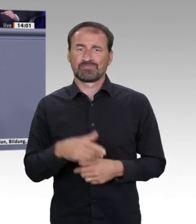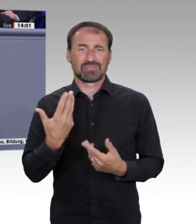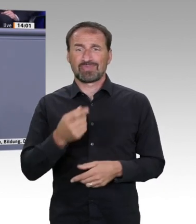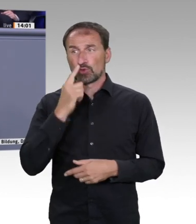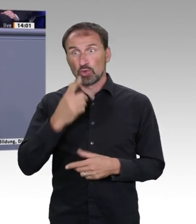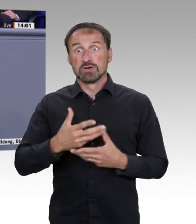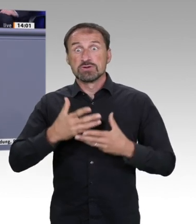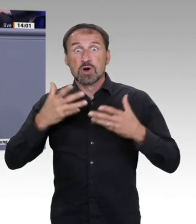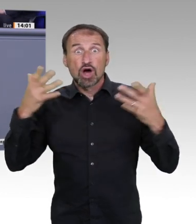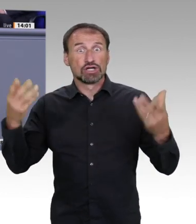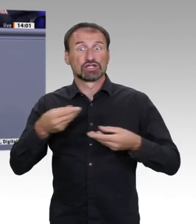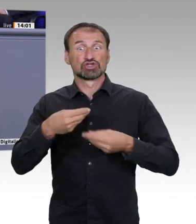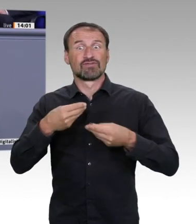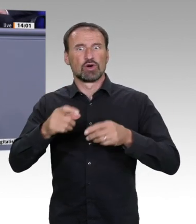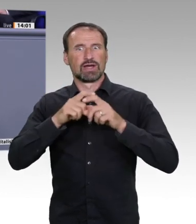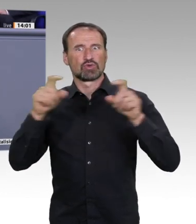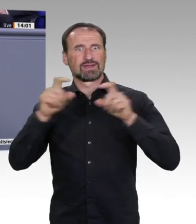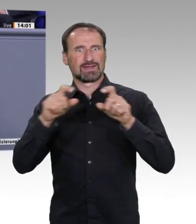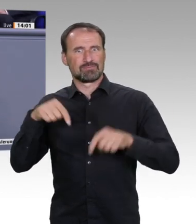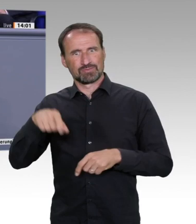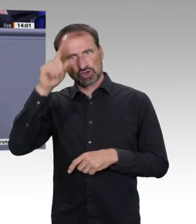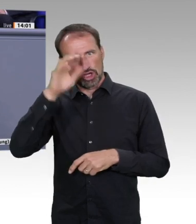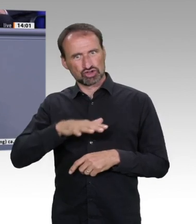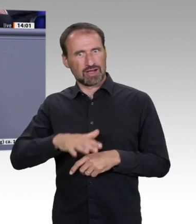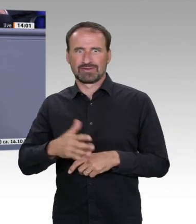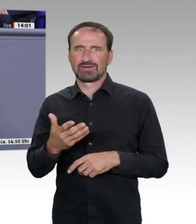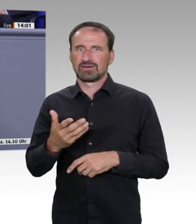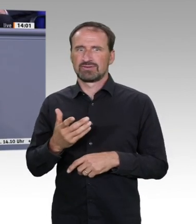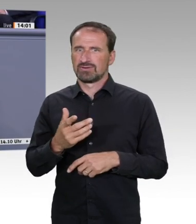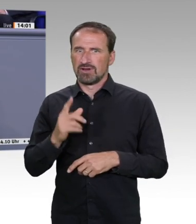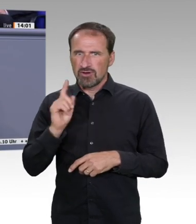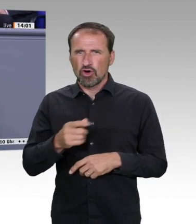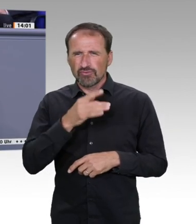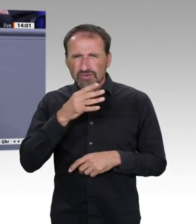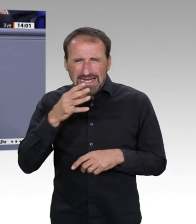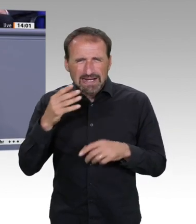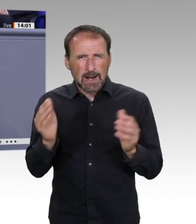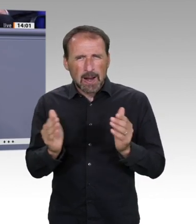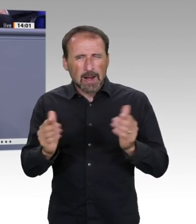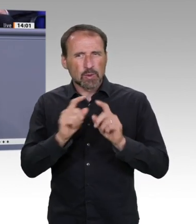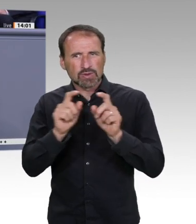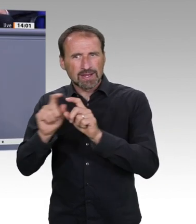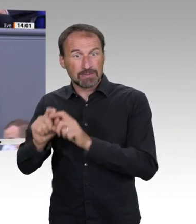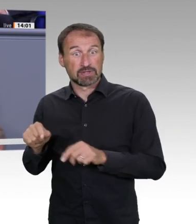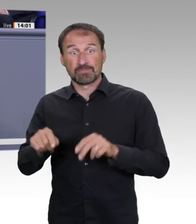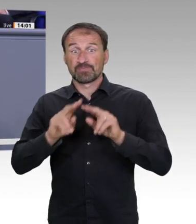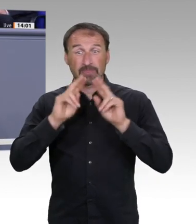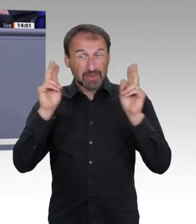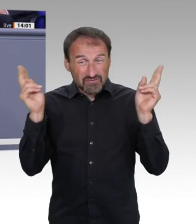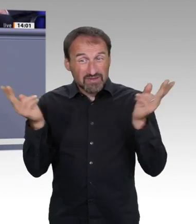das Ignorieren des Klimawandels und gesellschaftlicher Entwicklung. Nachhaltig ist auch nicht